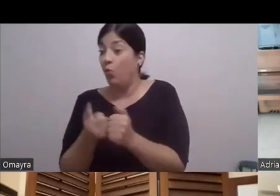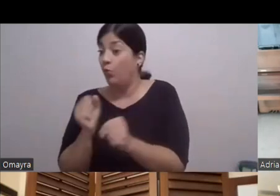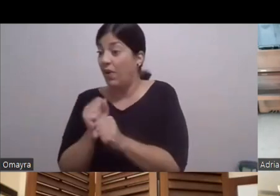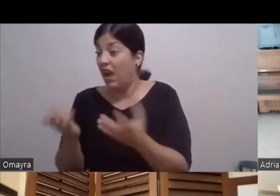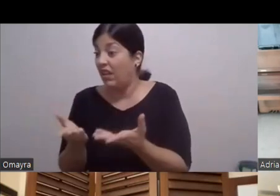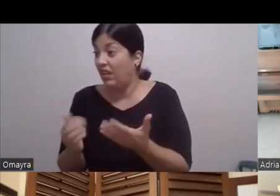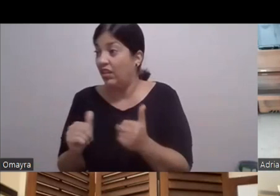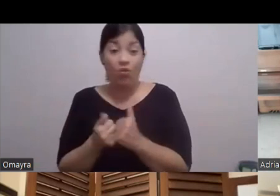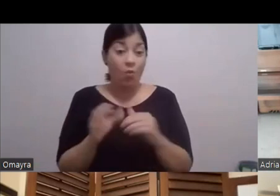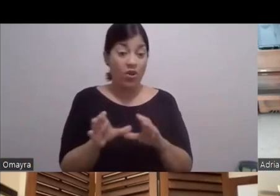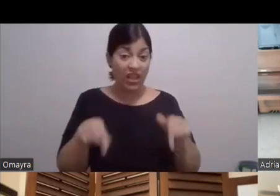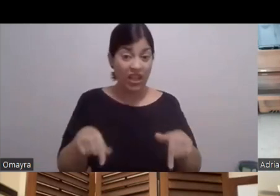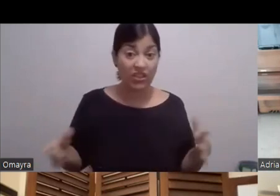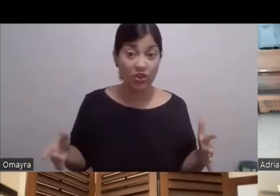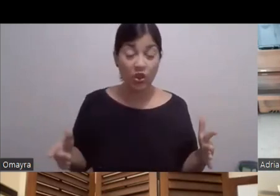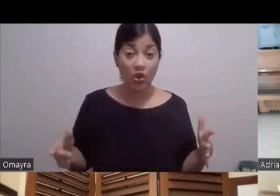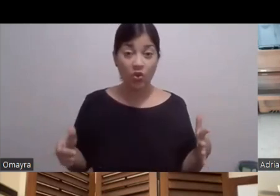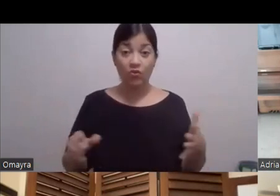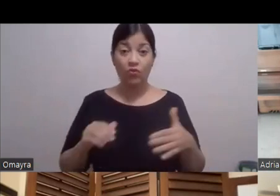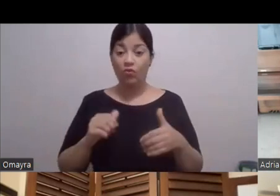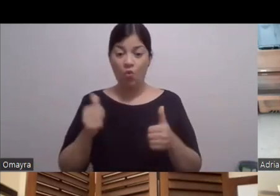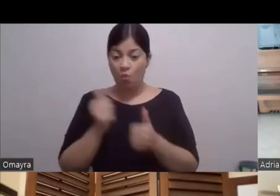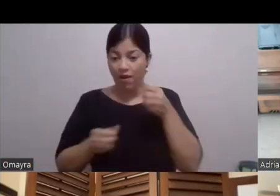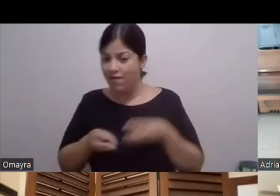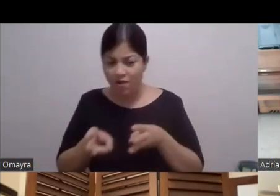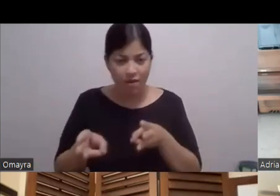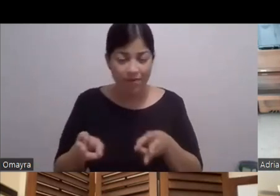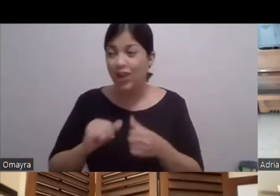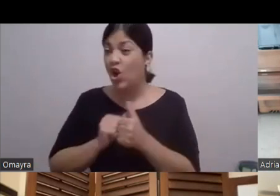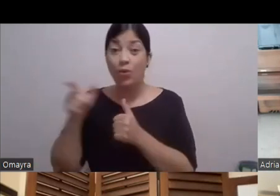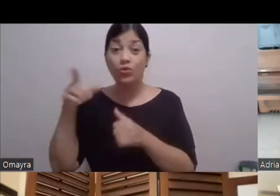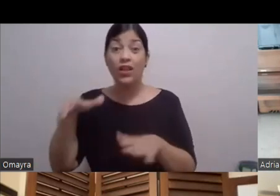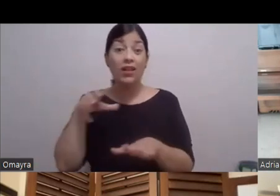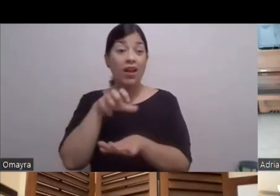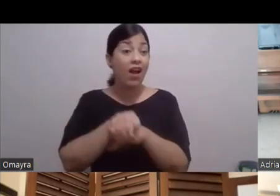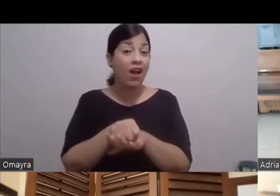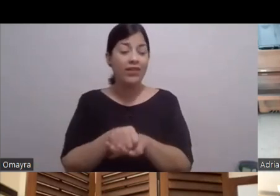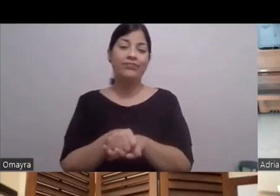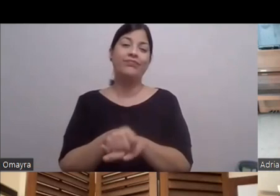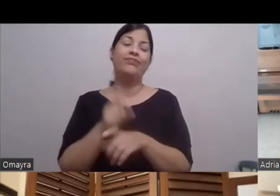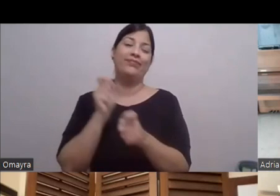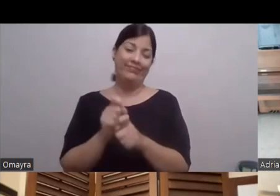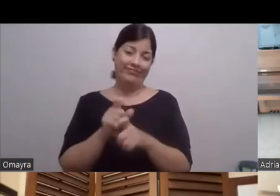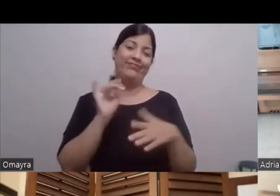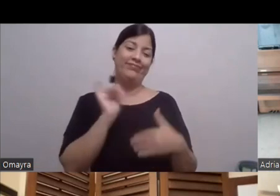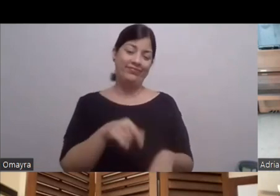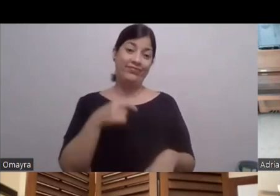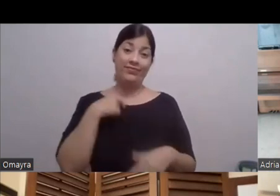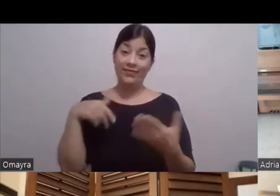¿Cuál es la dinámica? ¿Cómo te adaptas a eso? Exactamente Como tocaba decir Llegas y empiezas a estudiar A